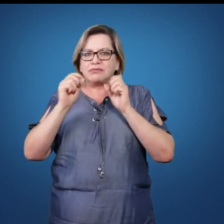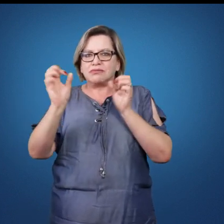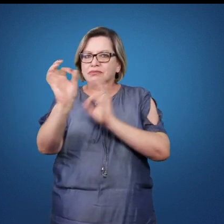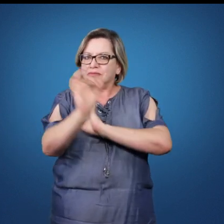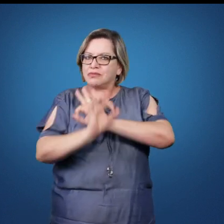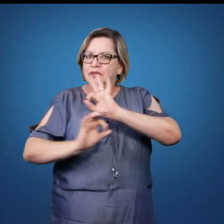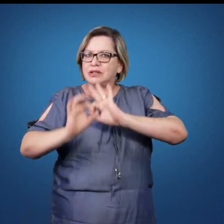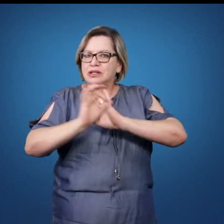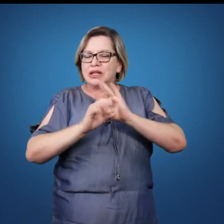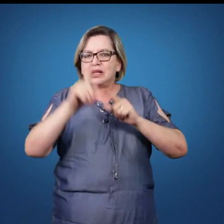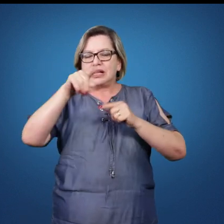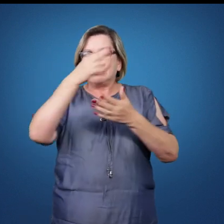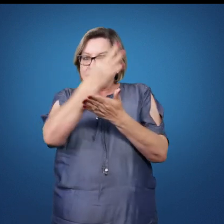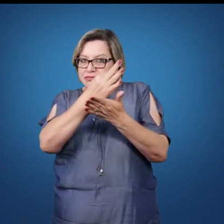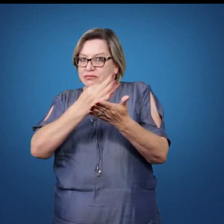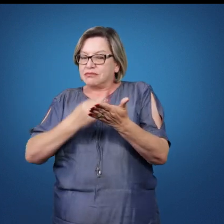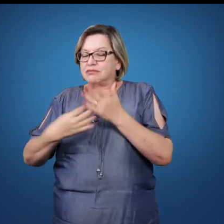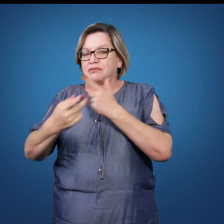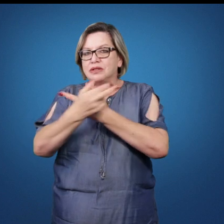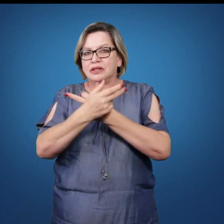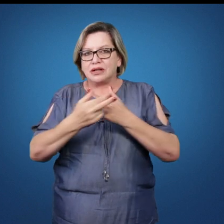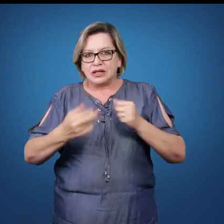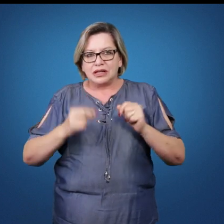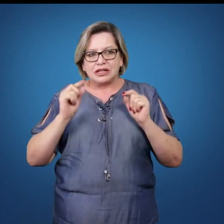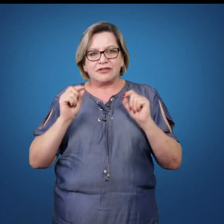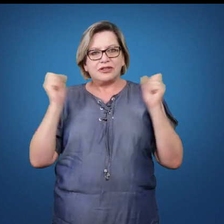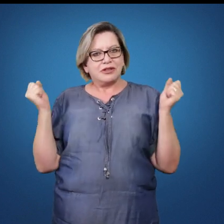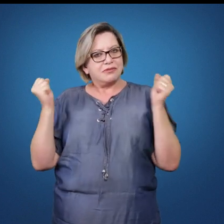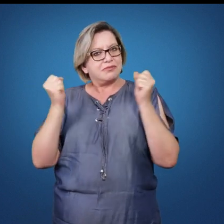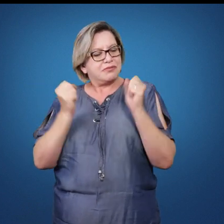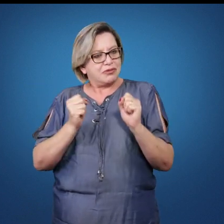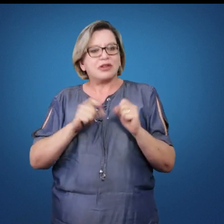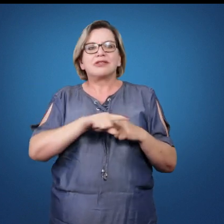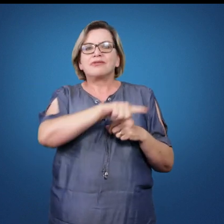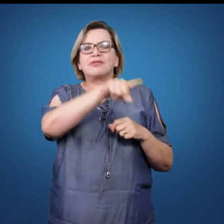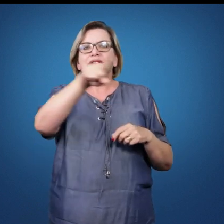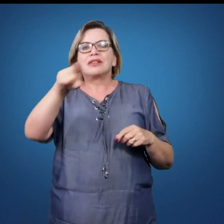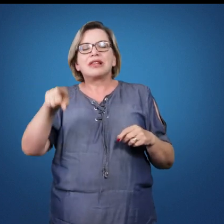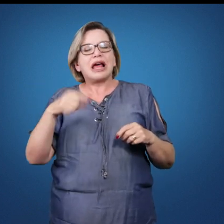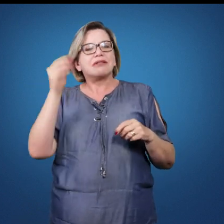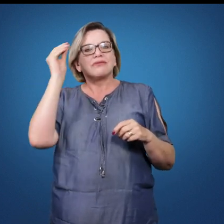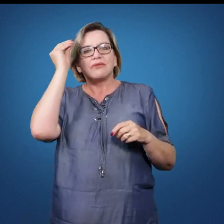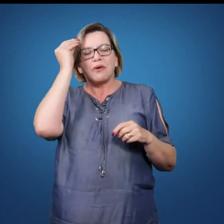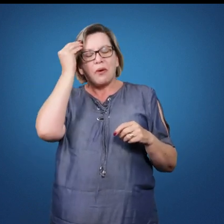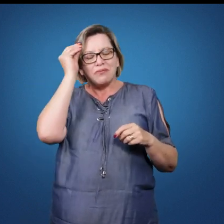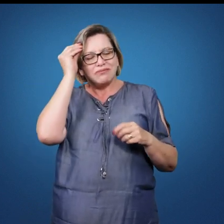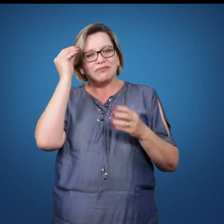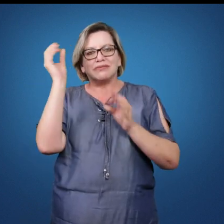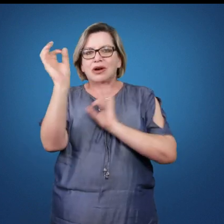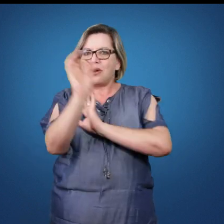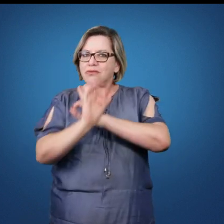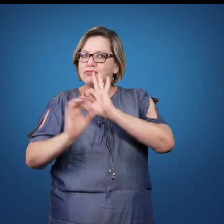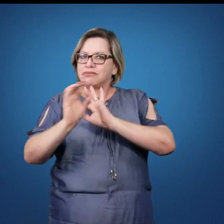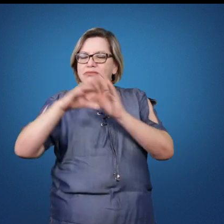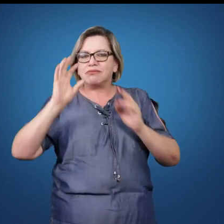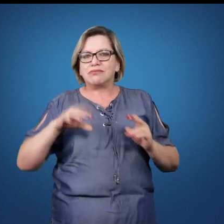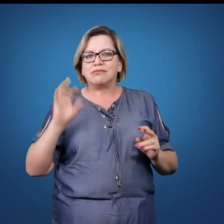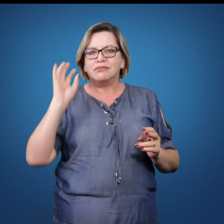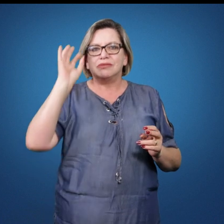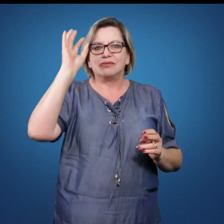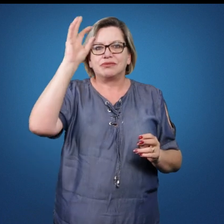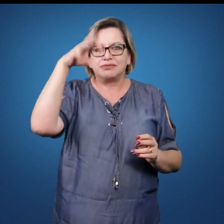ali alguns textos que vão possibilitar a compreender a organização do basquetebol,